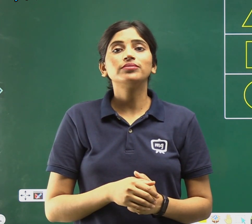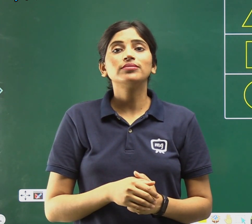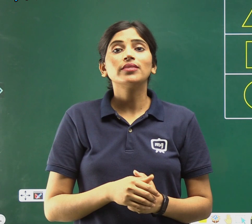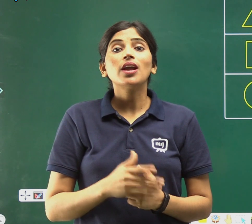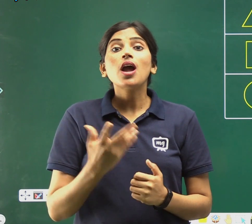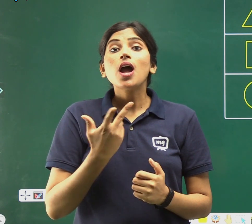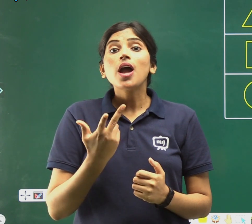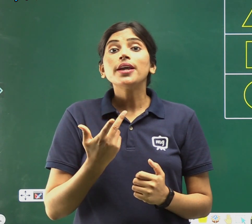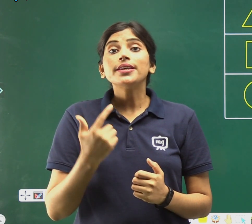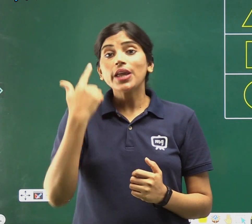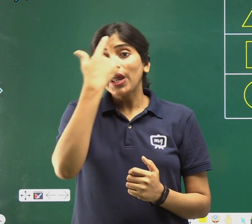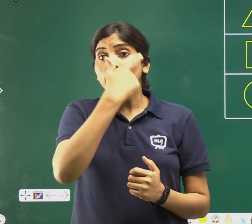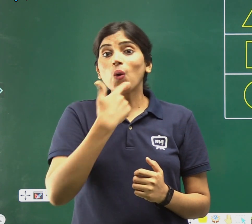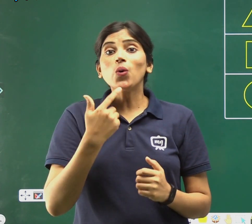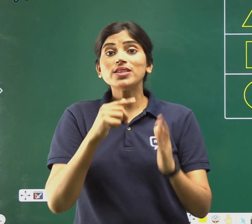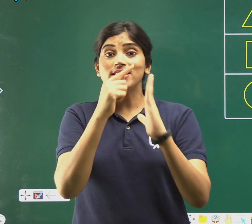कौन सी आकरती है?